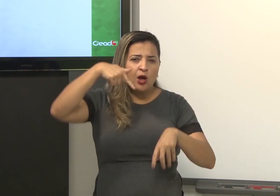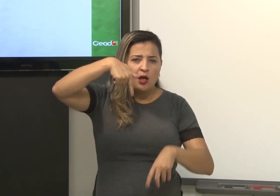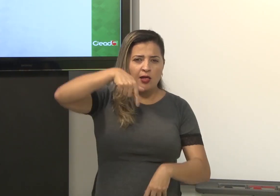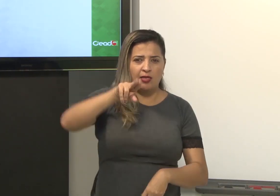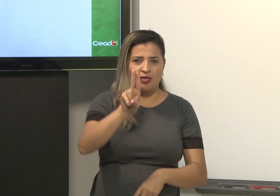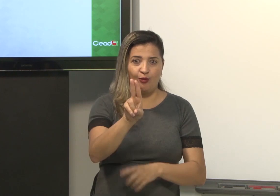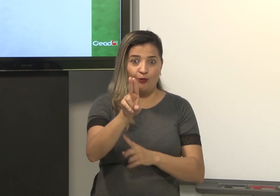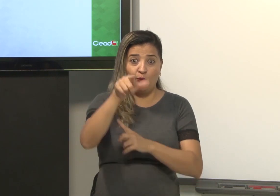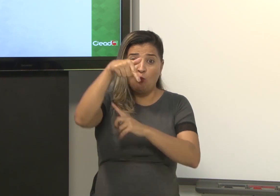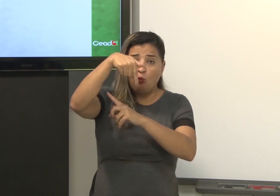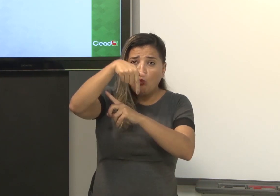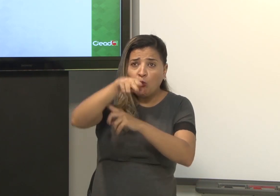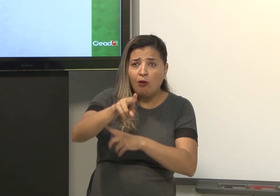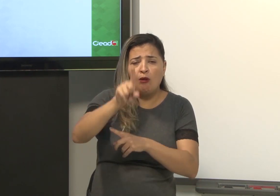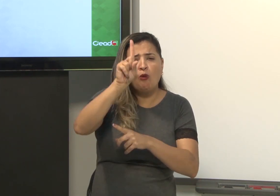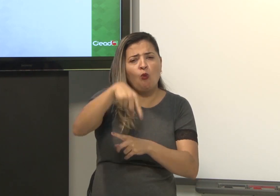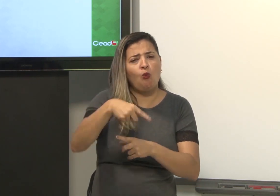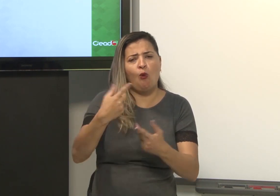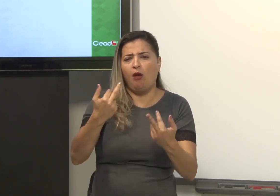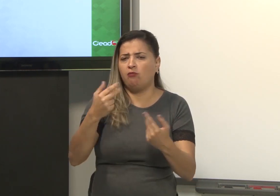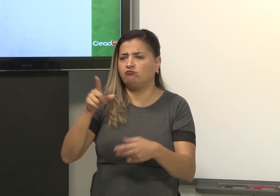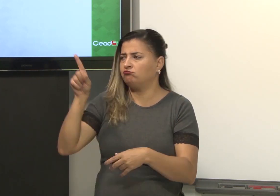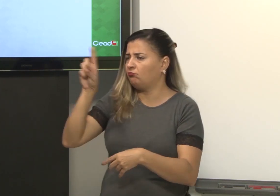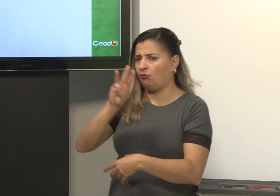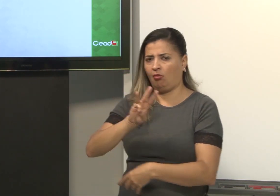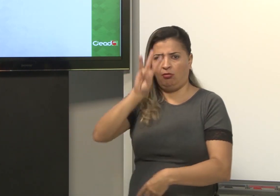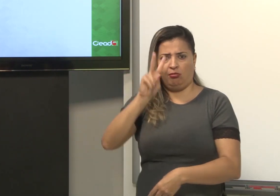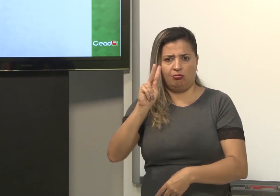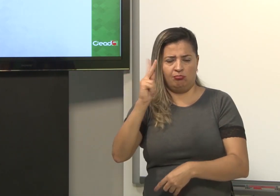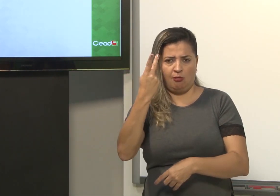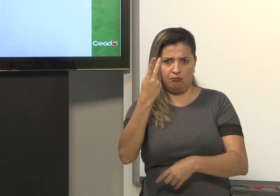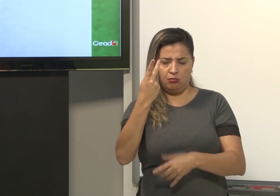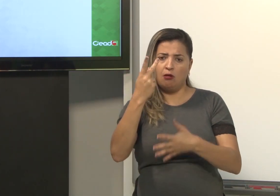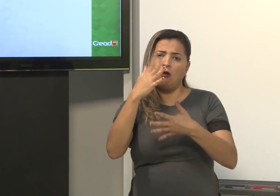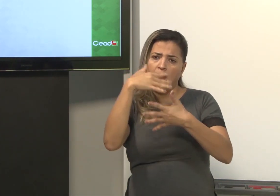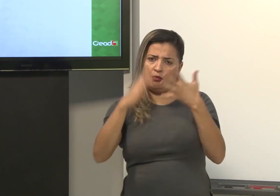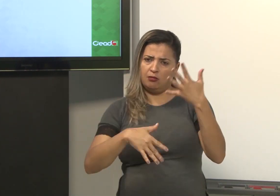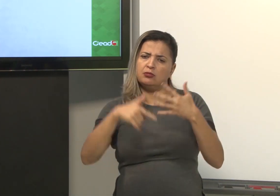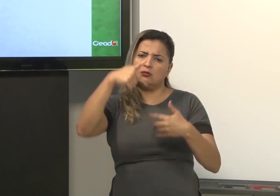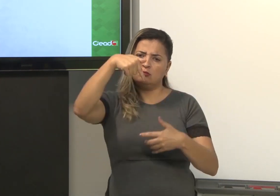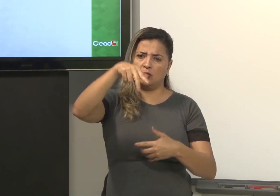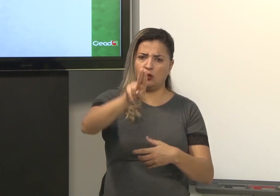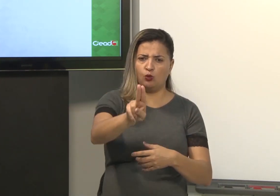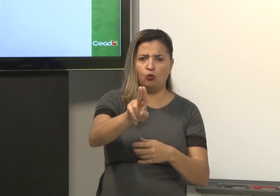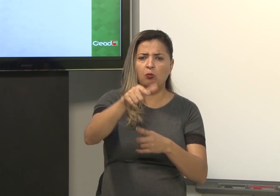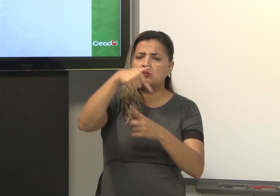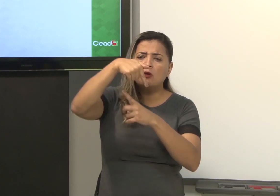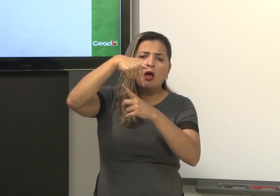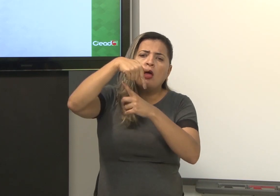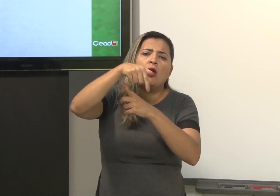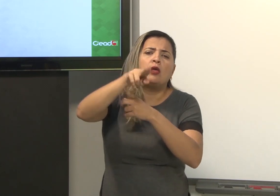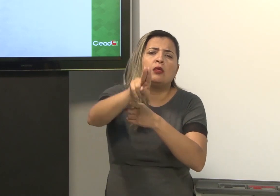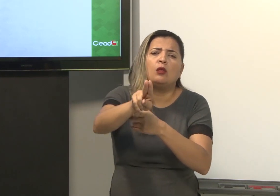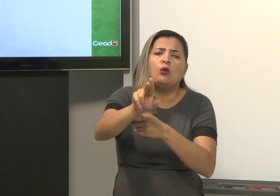passadas, eu falei com vocês sobre o QU? É o WH, na Libras,